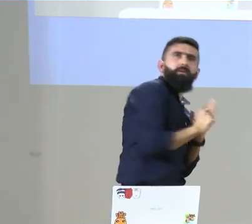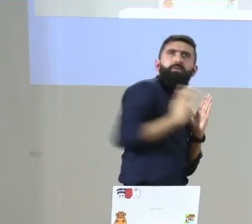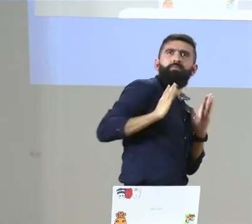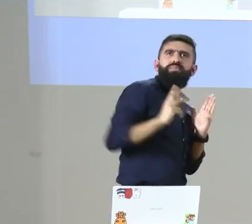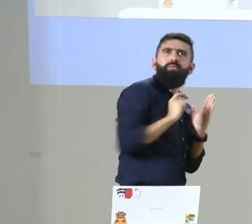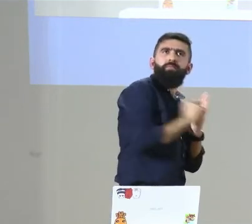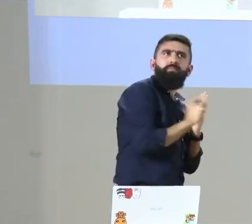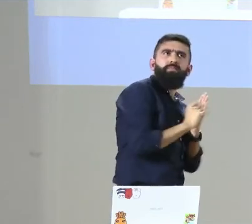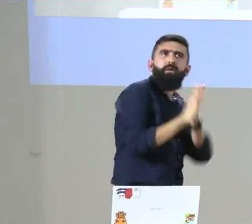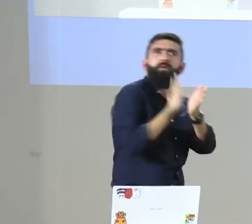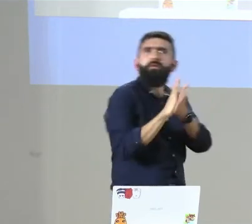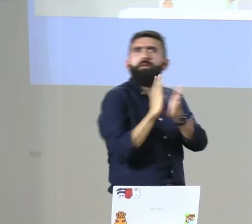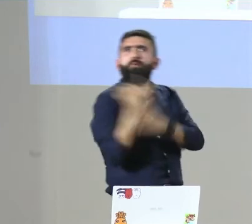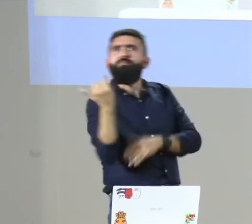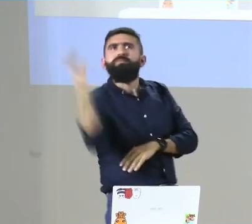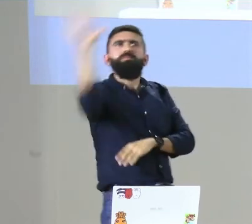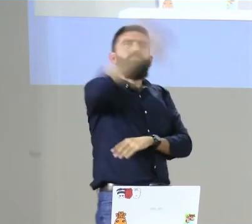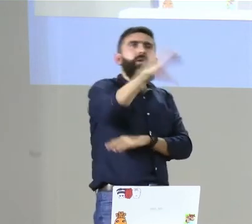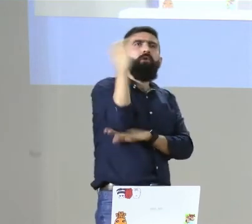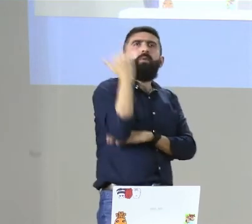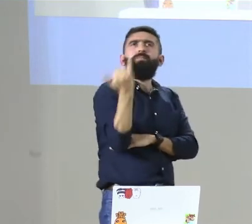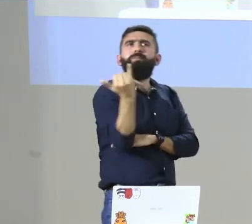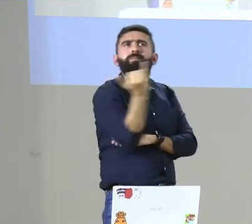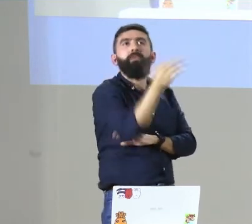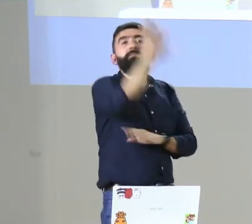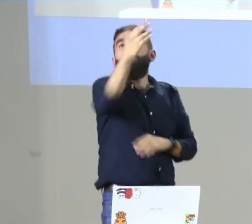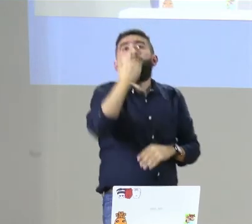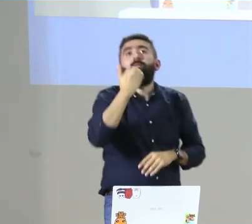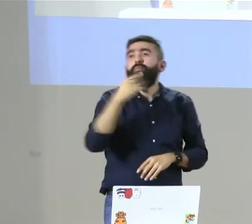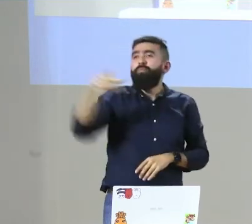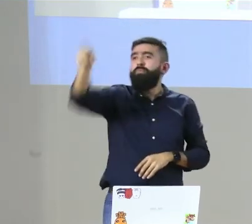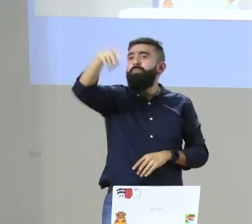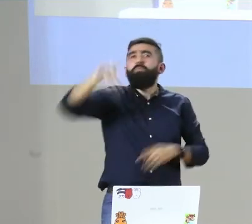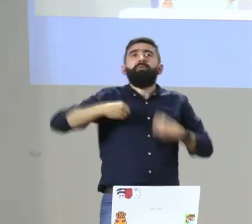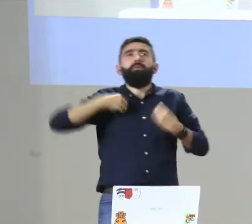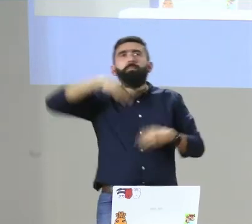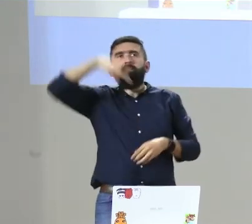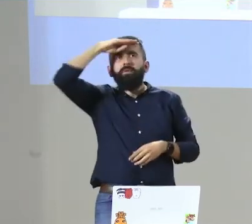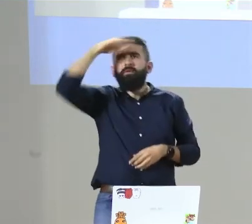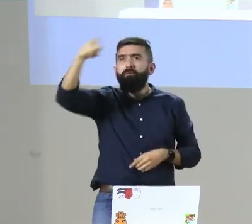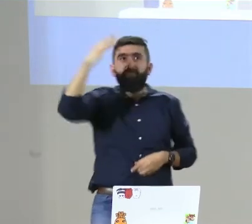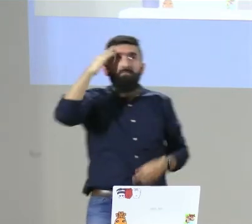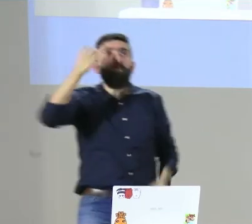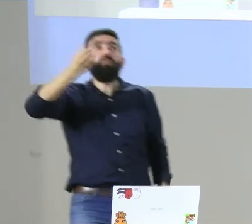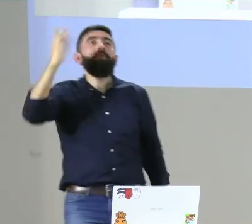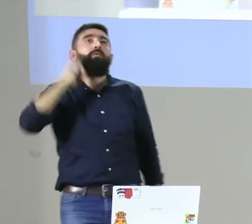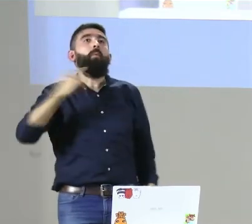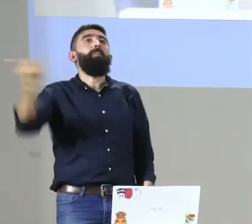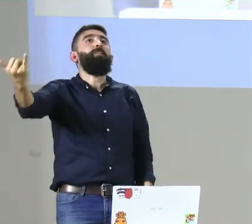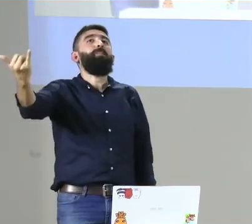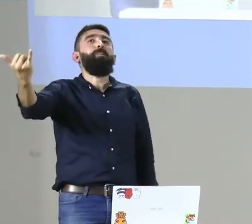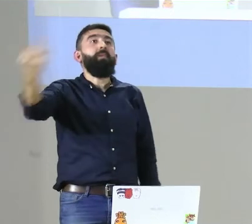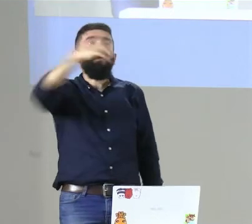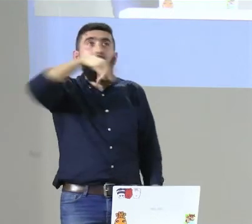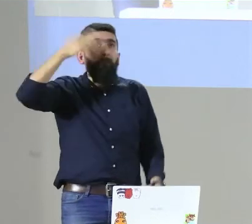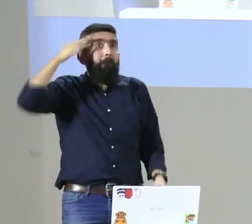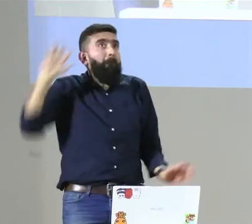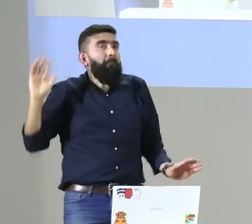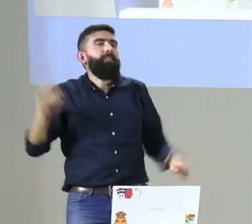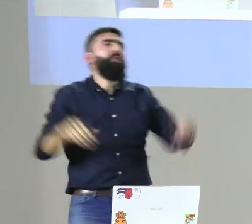de un estudio descriptivo. Entonces, esto se va a recopilar en un documento. ¿Cómo estamos a nivel nacional? Entonces, si una persona vive en Medellín,